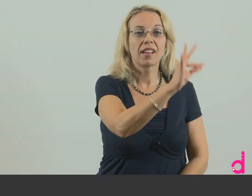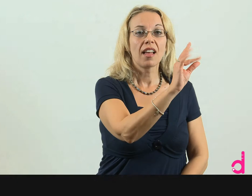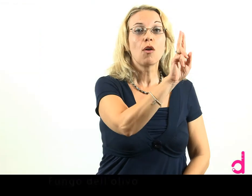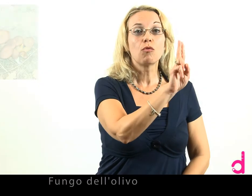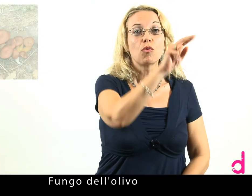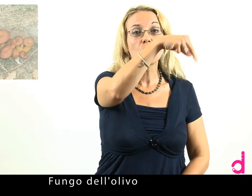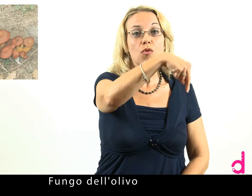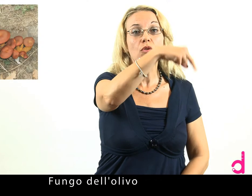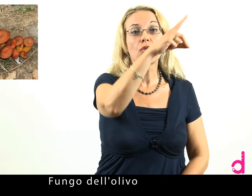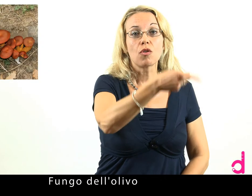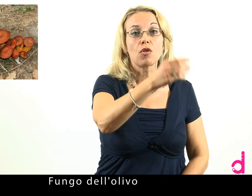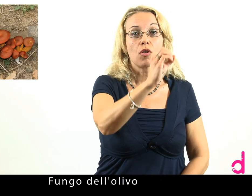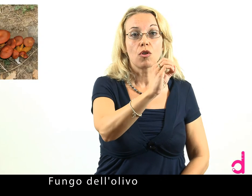Fungo dell'olivo